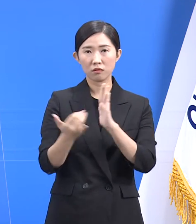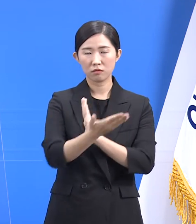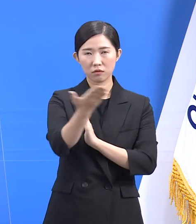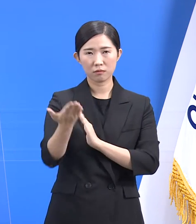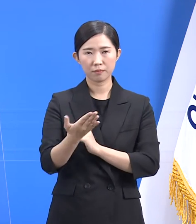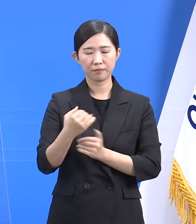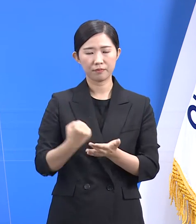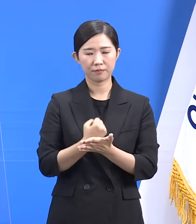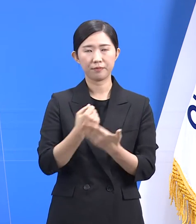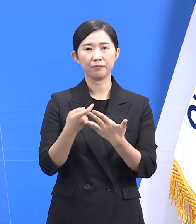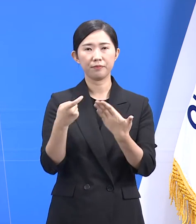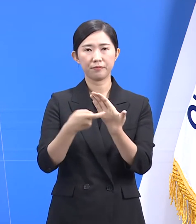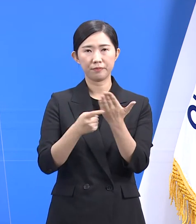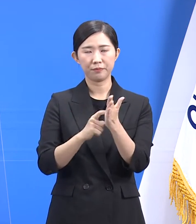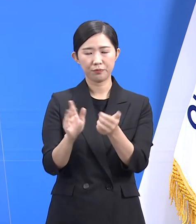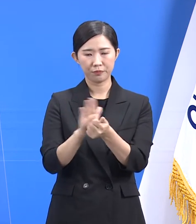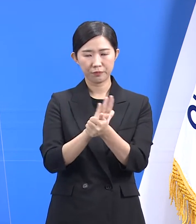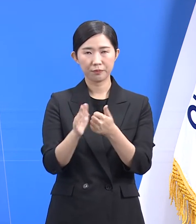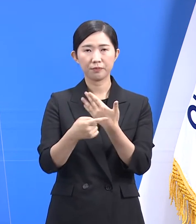깊은 애도의 말씀을 드립니다.